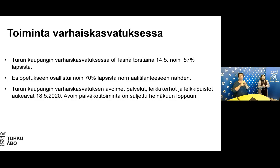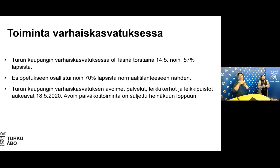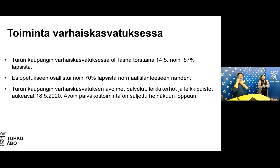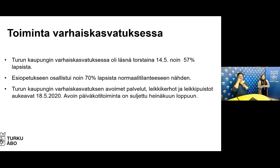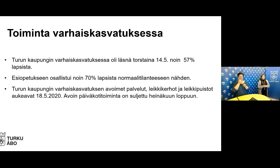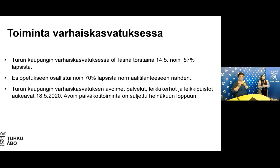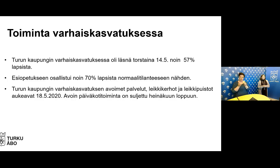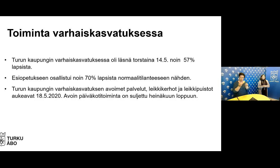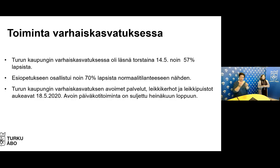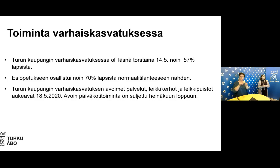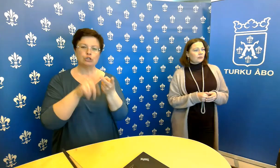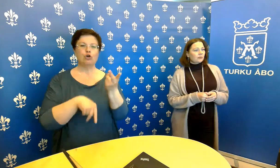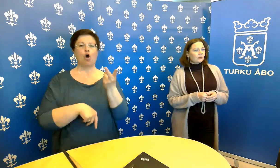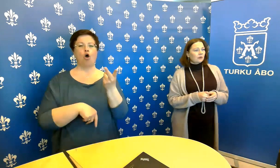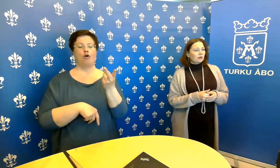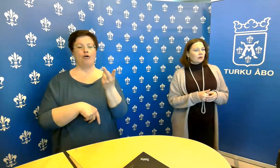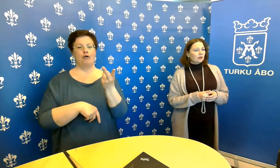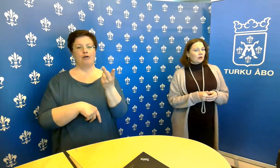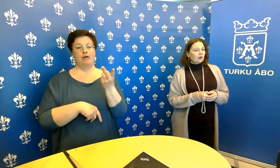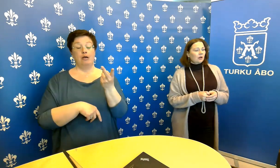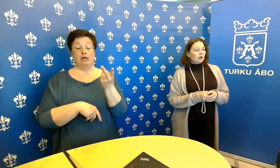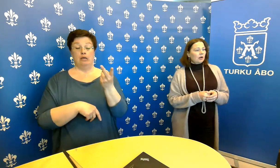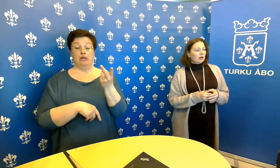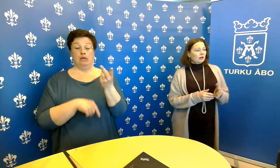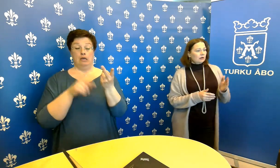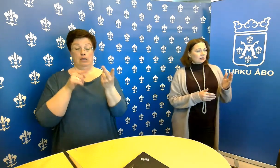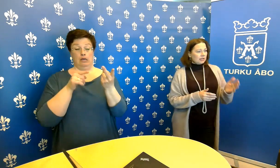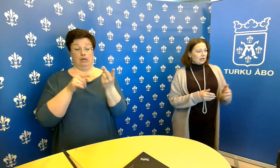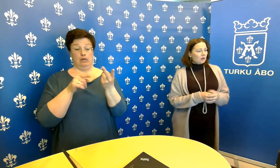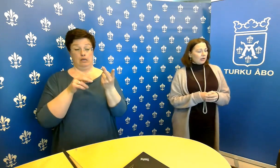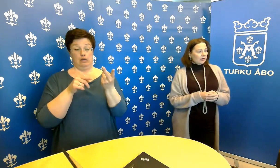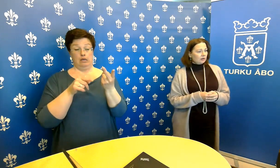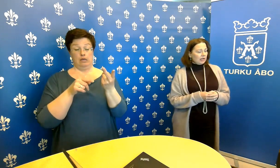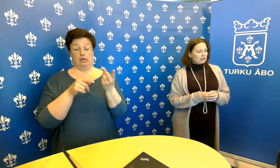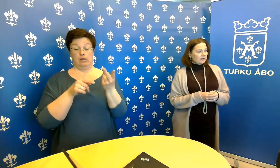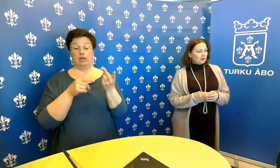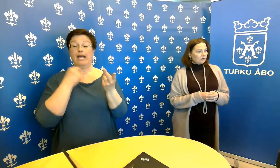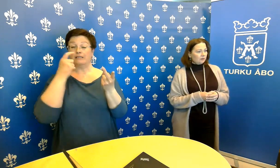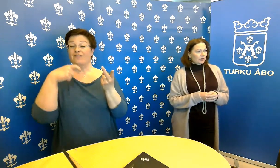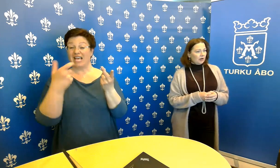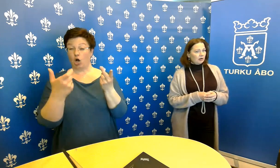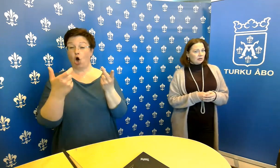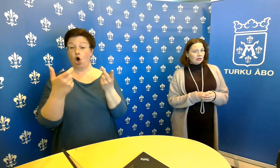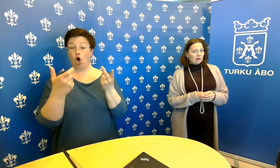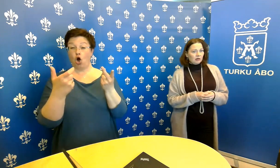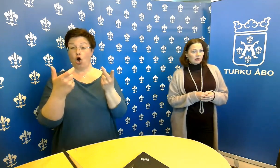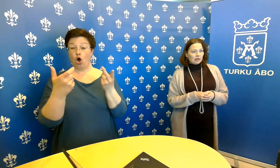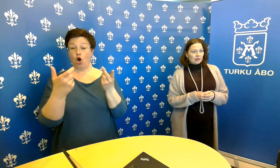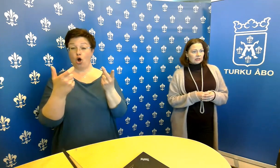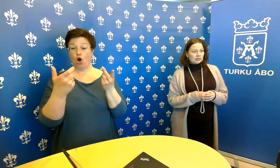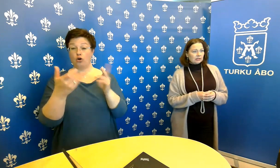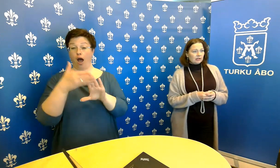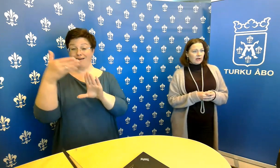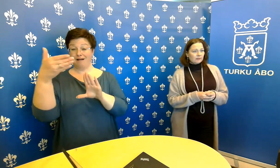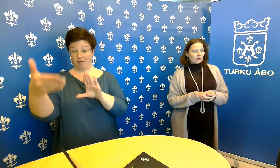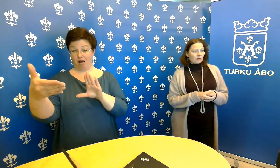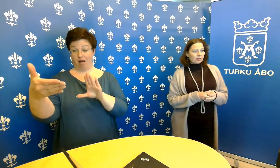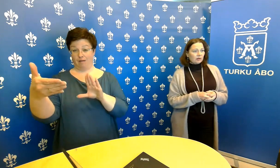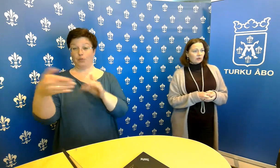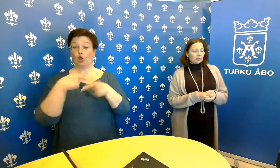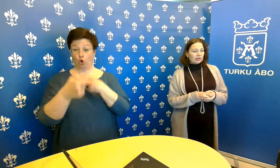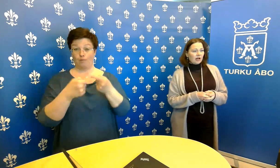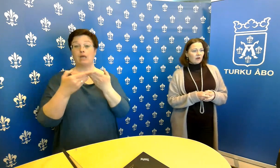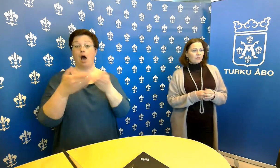siellä aukeaa nyt ensi viikon aikana sitten tämä